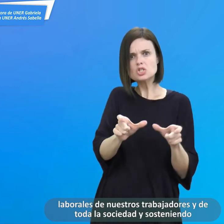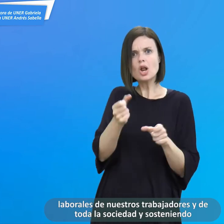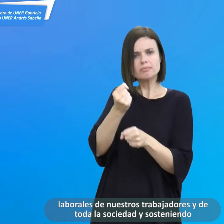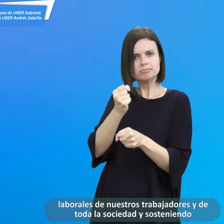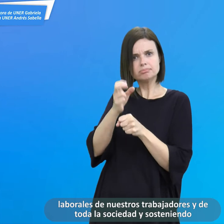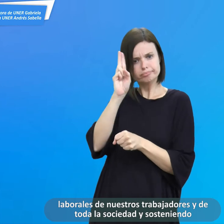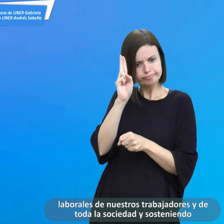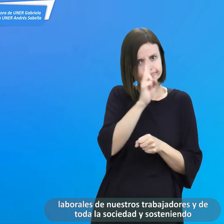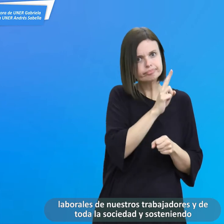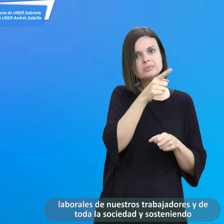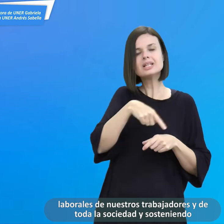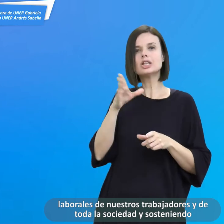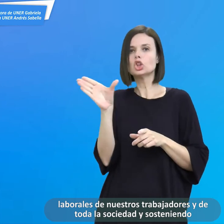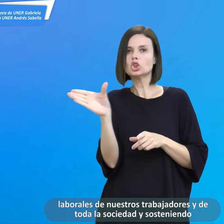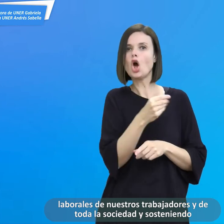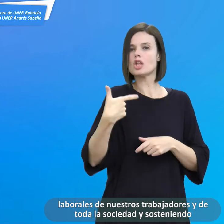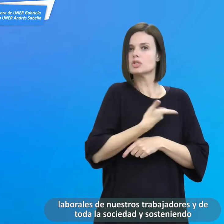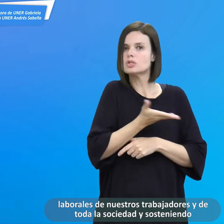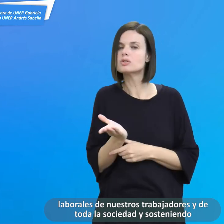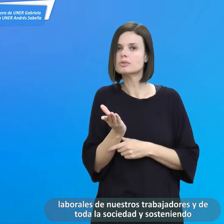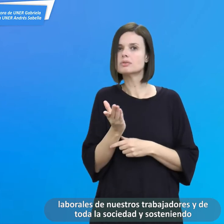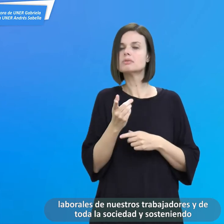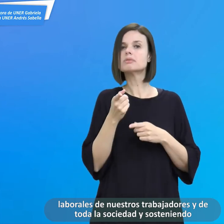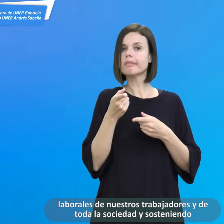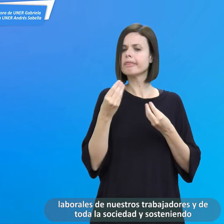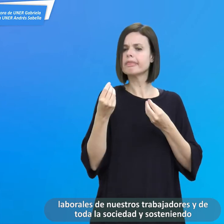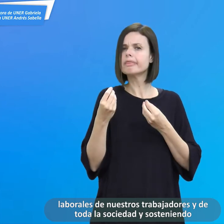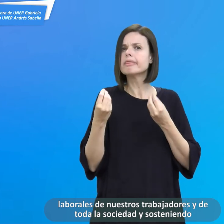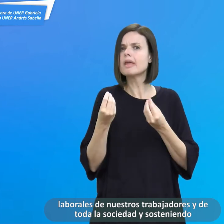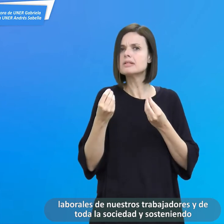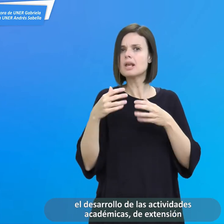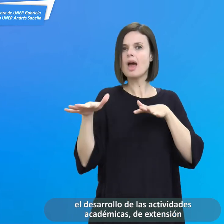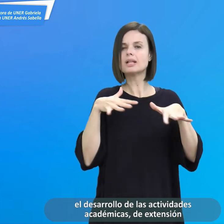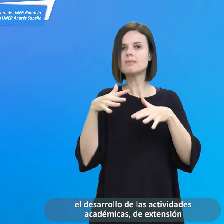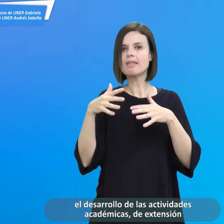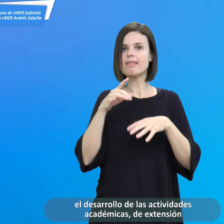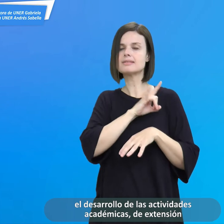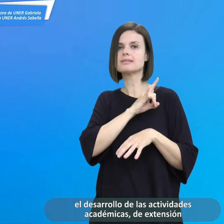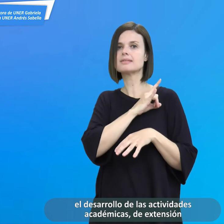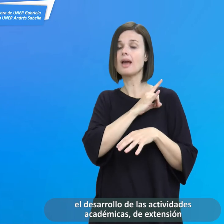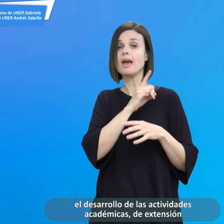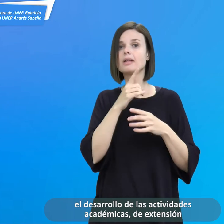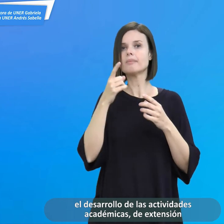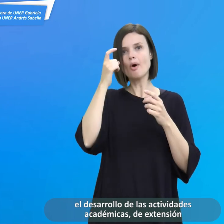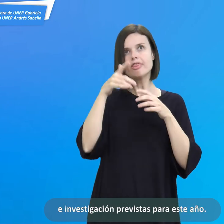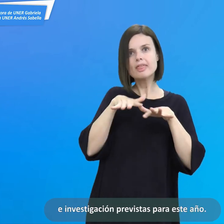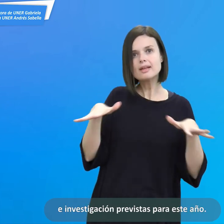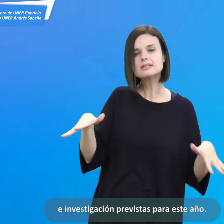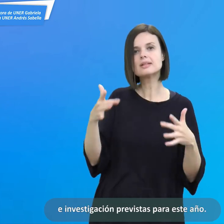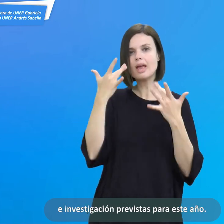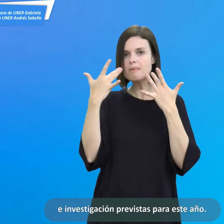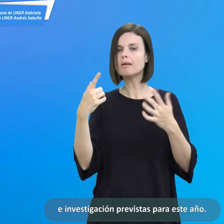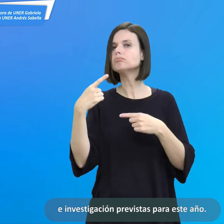nuestros trabajadores y de toda la sociedad y sosteniendo el desarrollo de las actividades académicas de